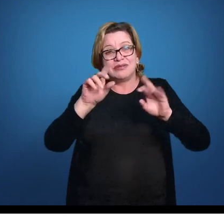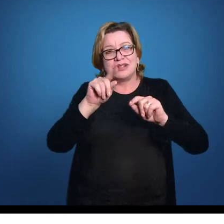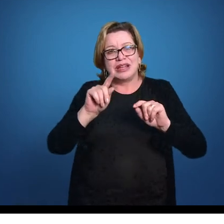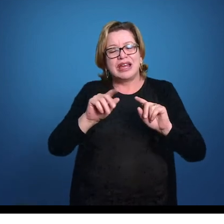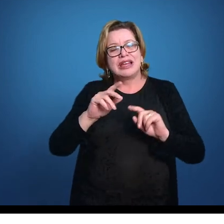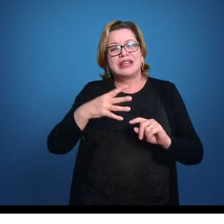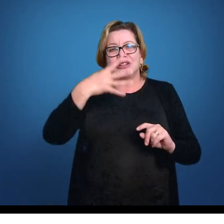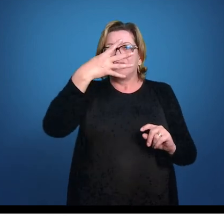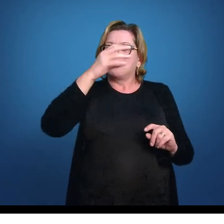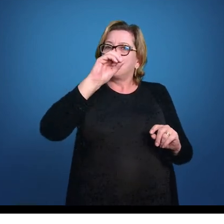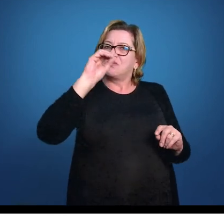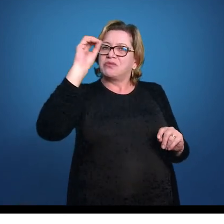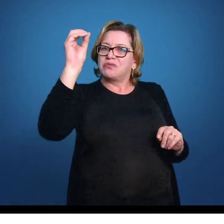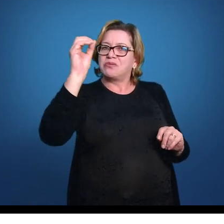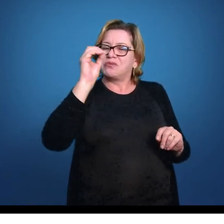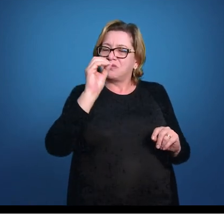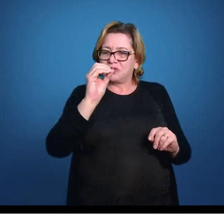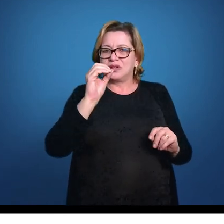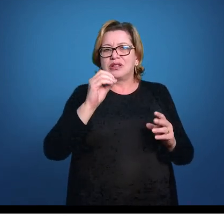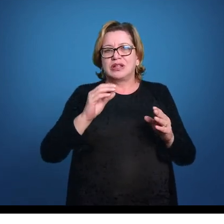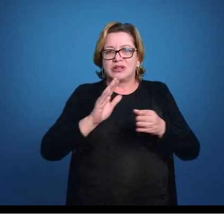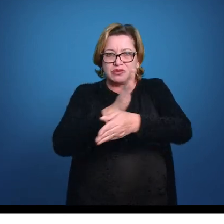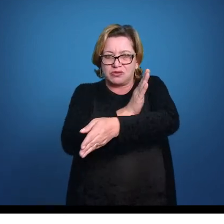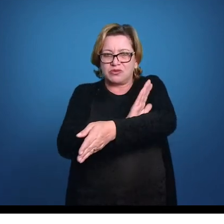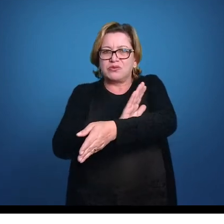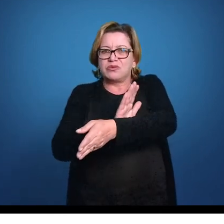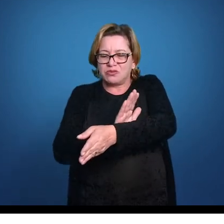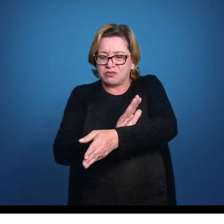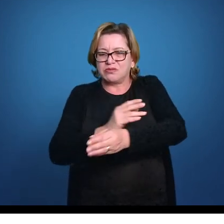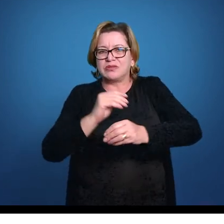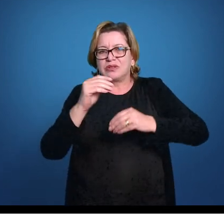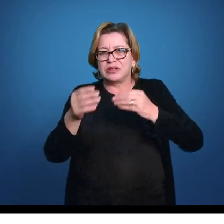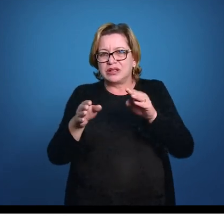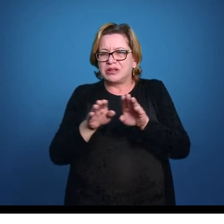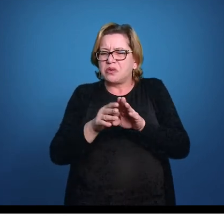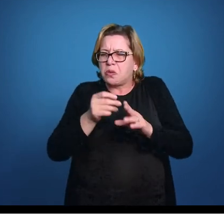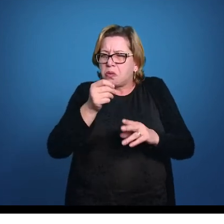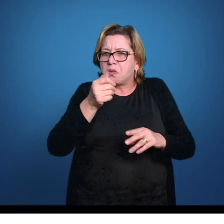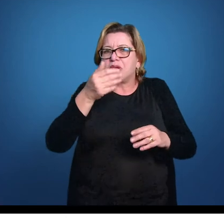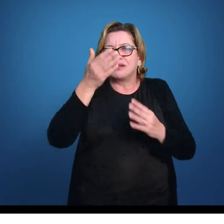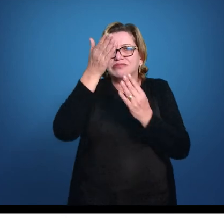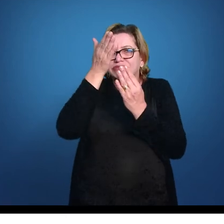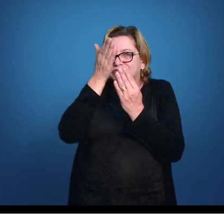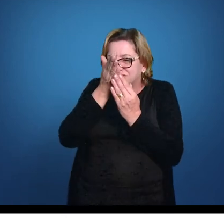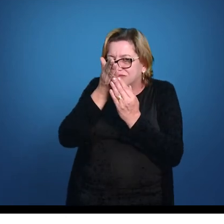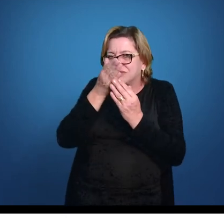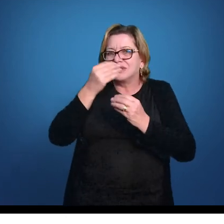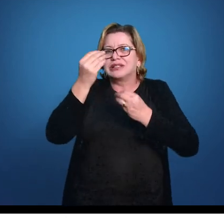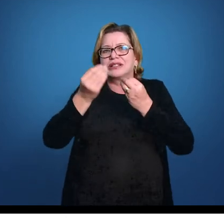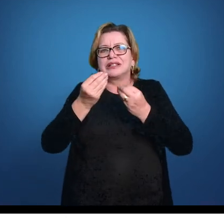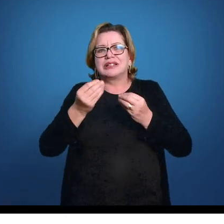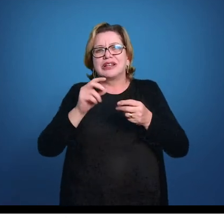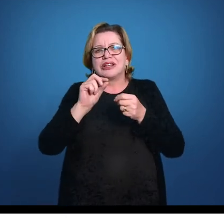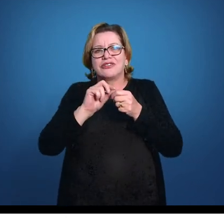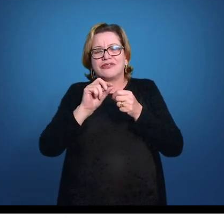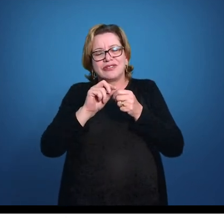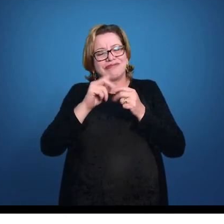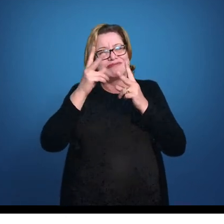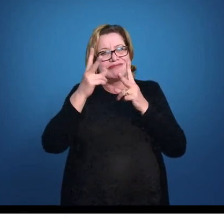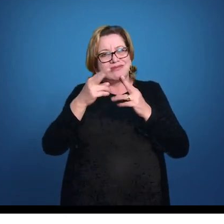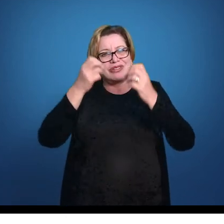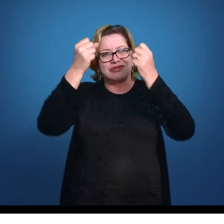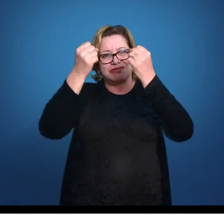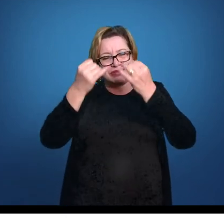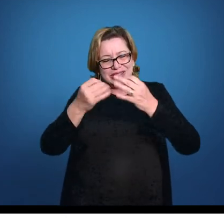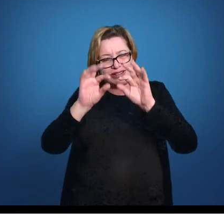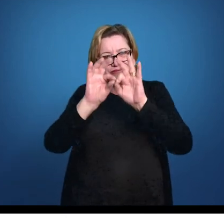40% das espécies de tubarões e raios, ou seja, metade daqueles que fazem viviparidade, fazem dessa forma